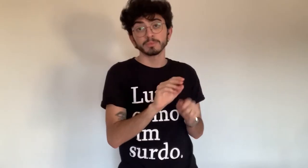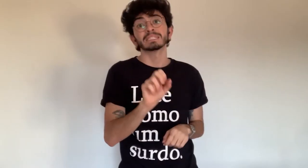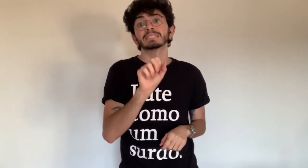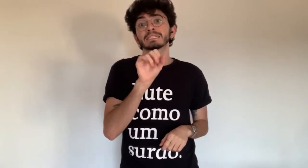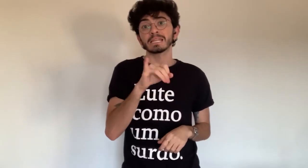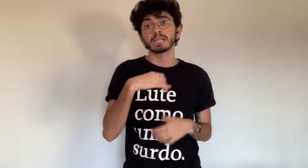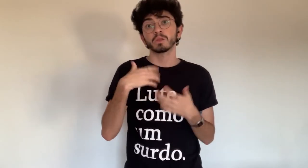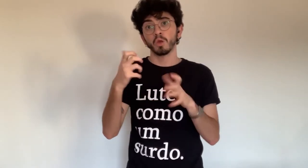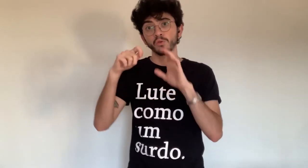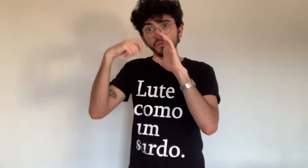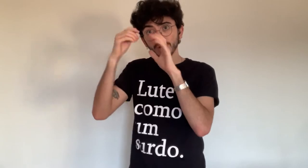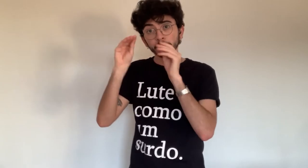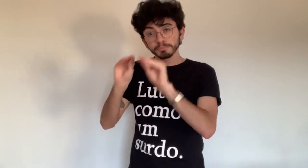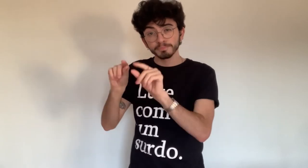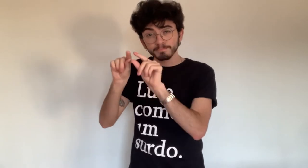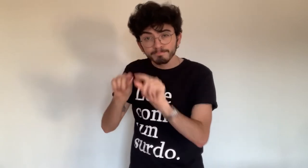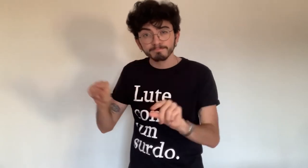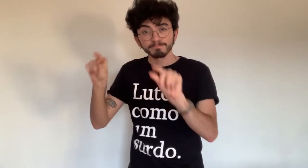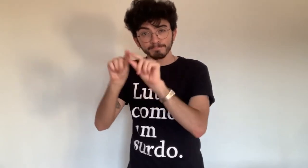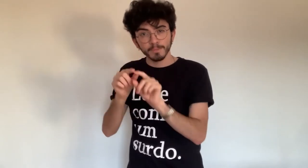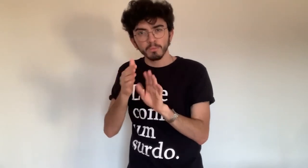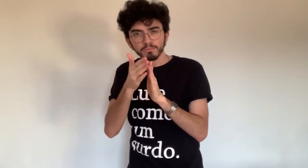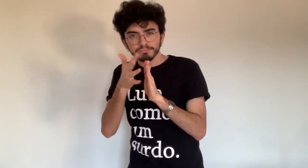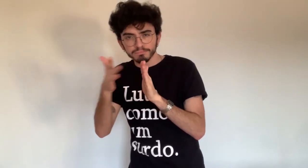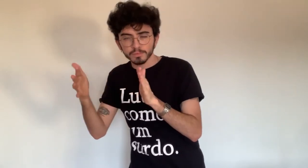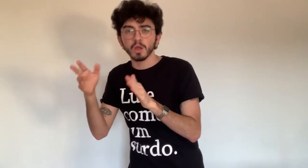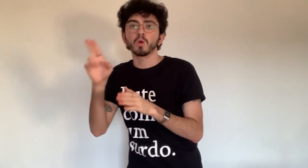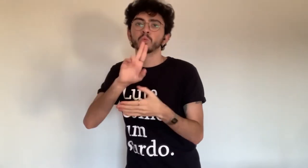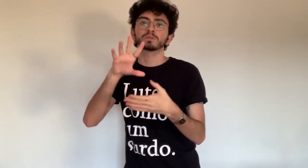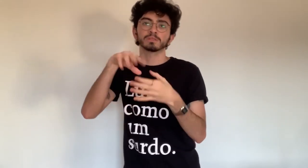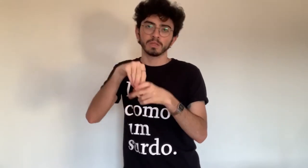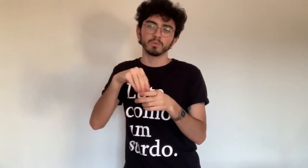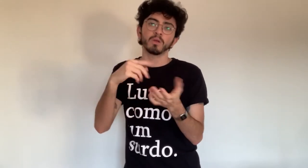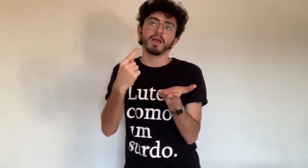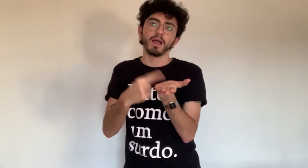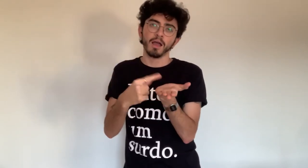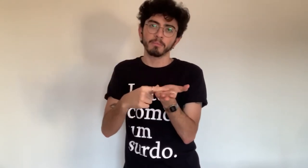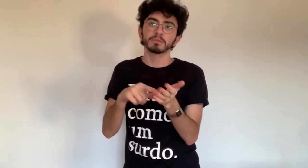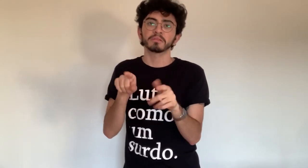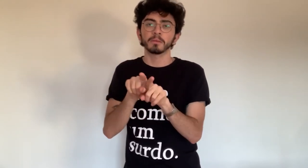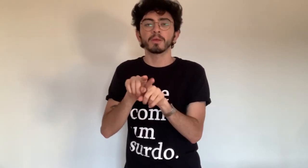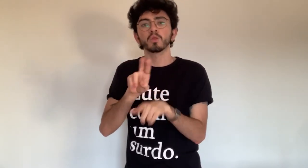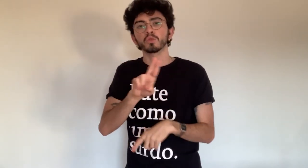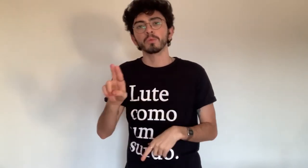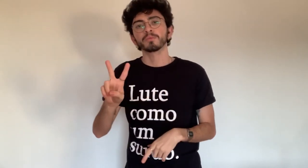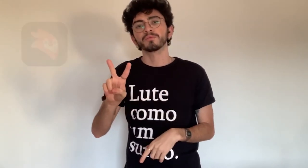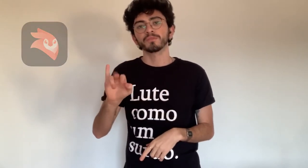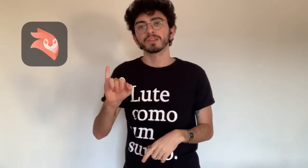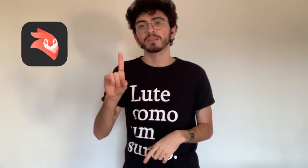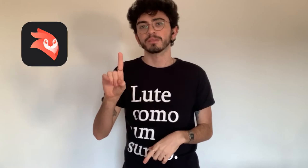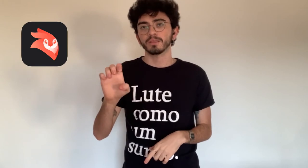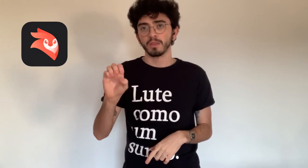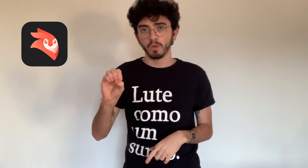Se eu quero editar o vídeo além de incluir legendas eu gosto de usar o aplicativo VideoLab